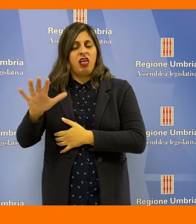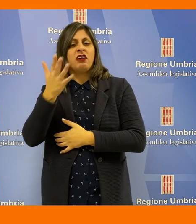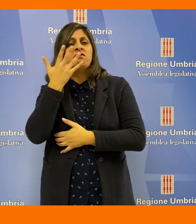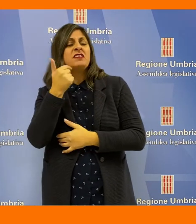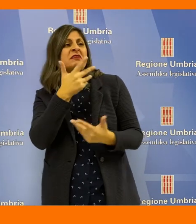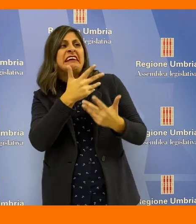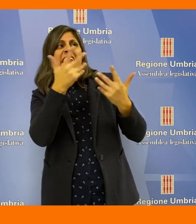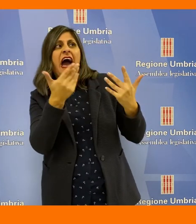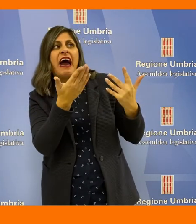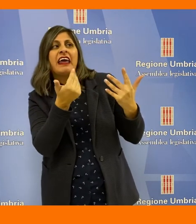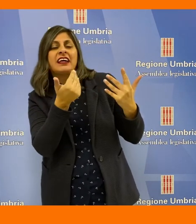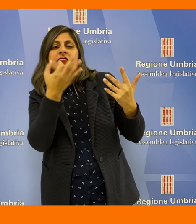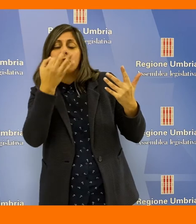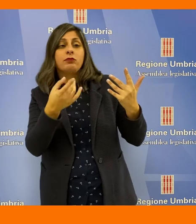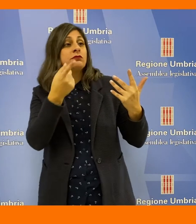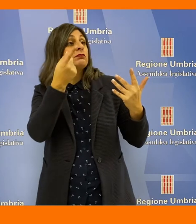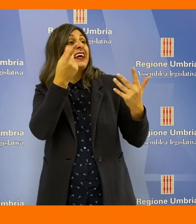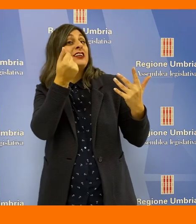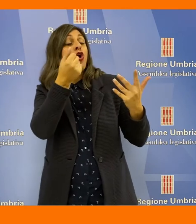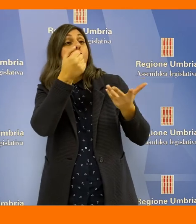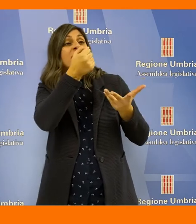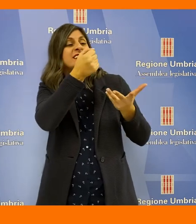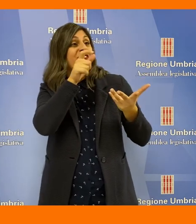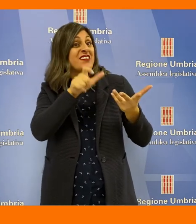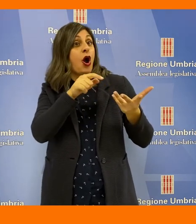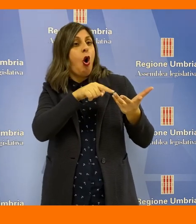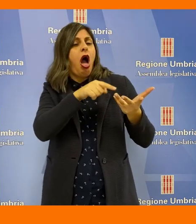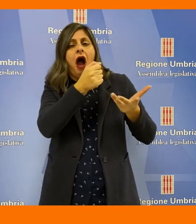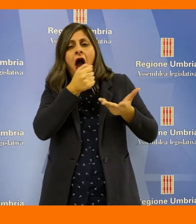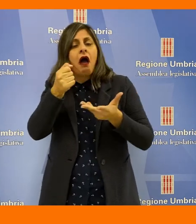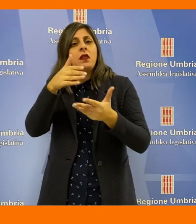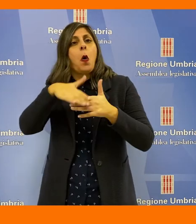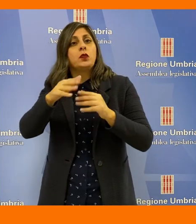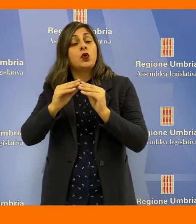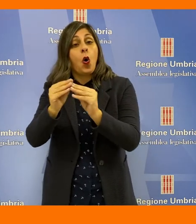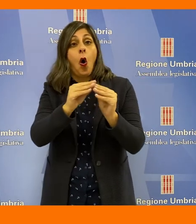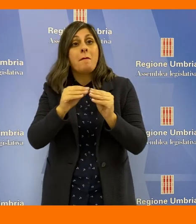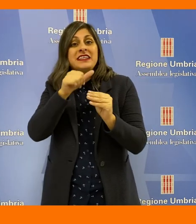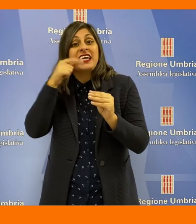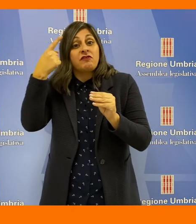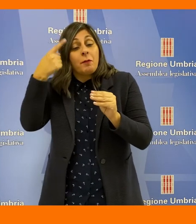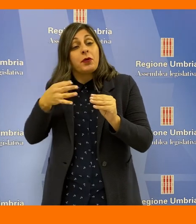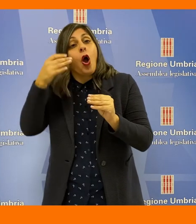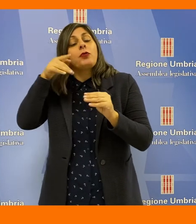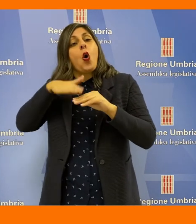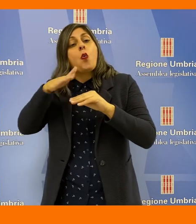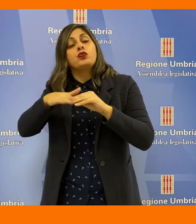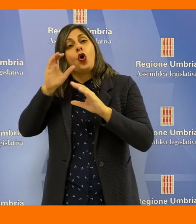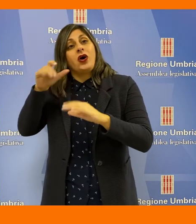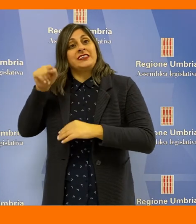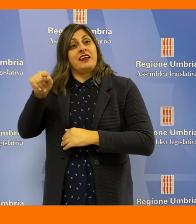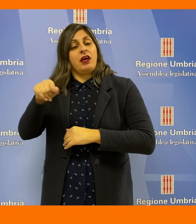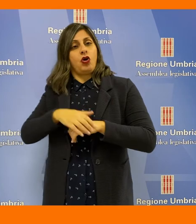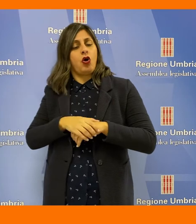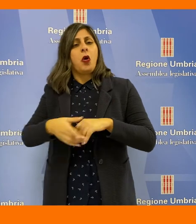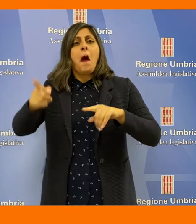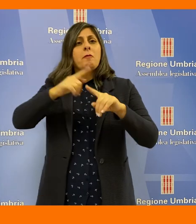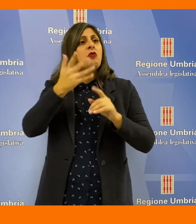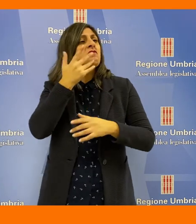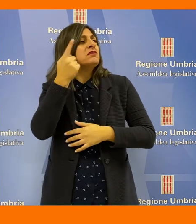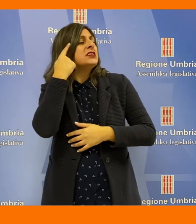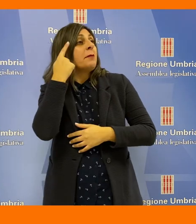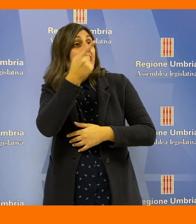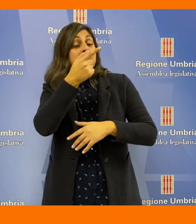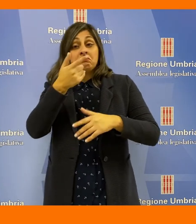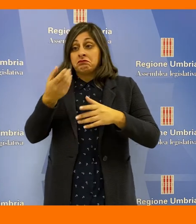Domandano di fare chiarezza su come sono state impegnate le risorse finanziarie vincolate e destinate al funzionamento dell'osservatorio,